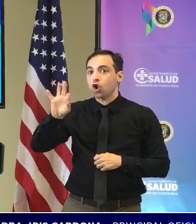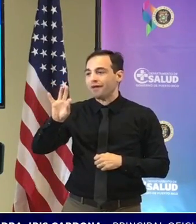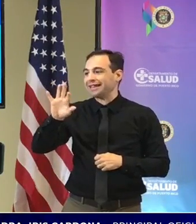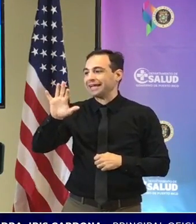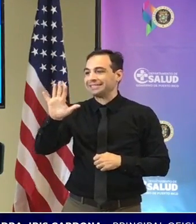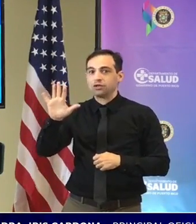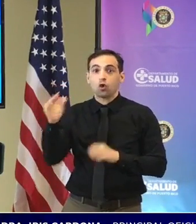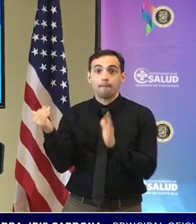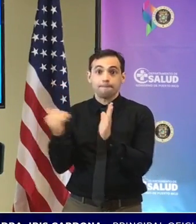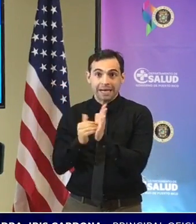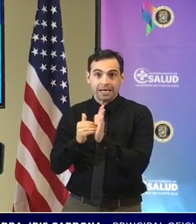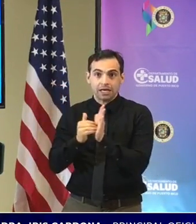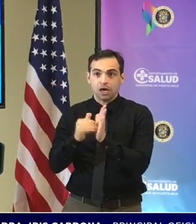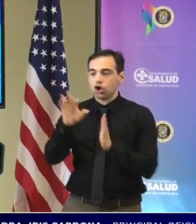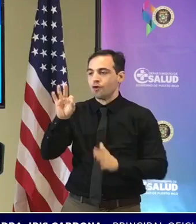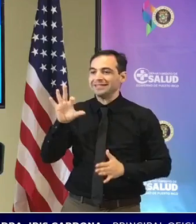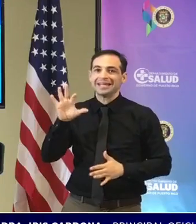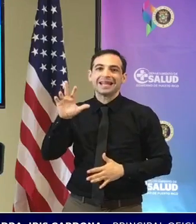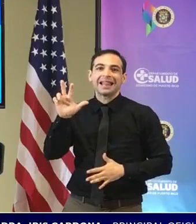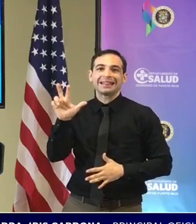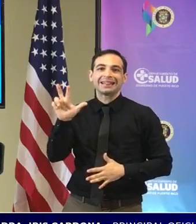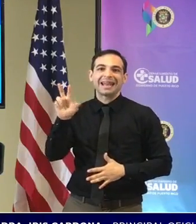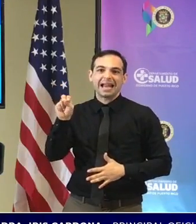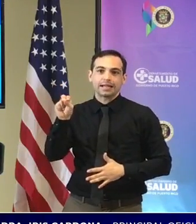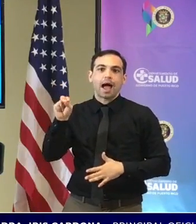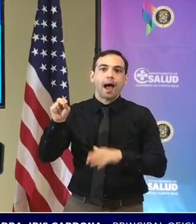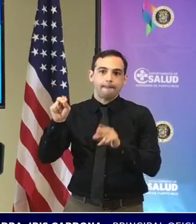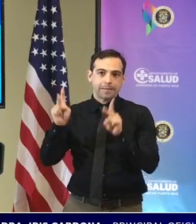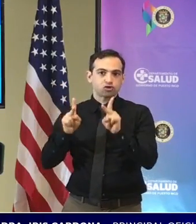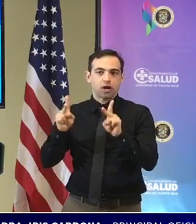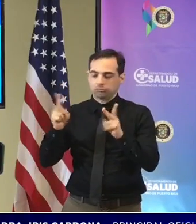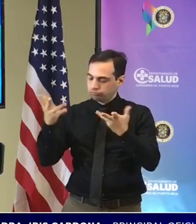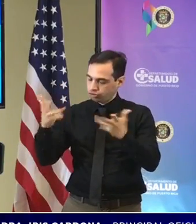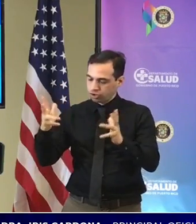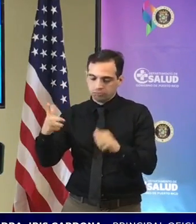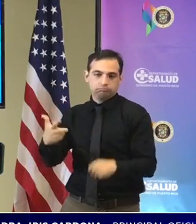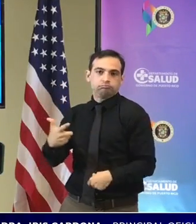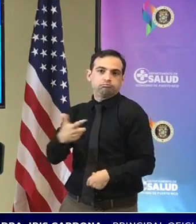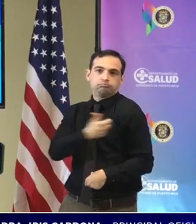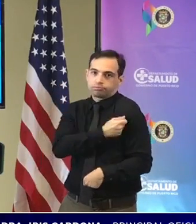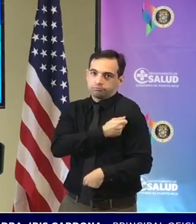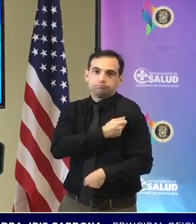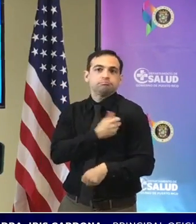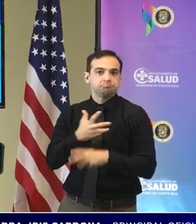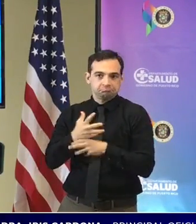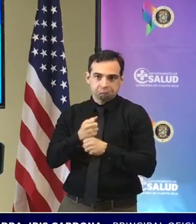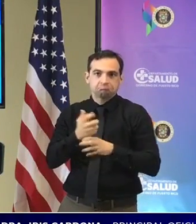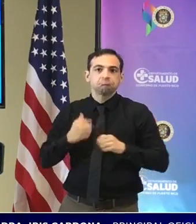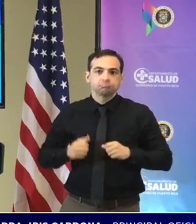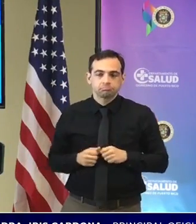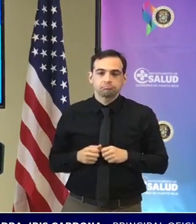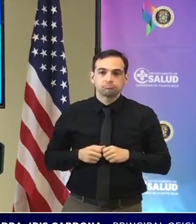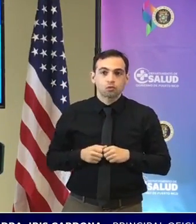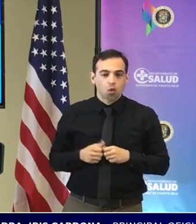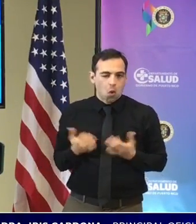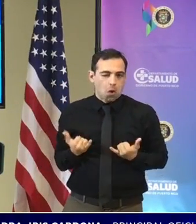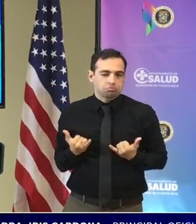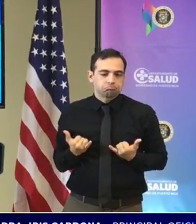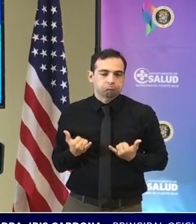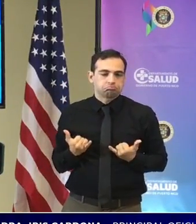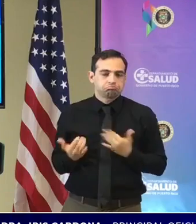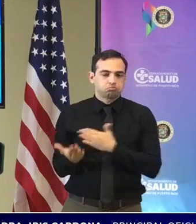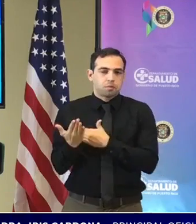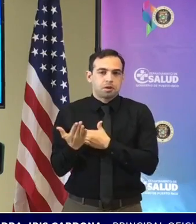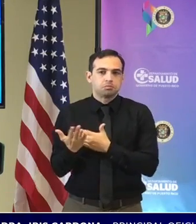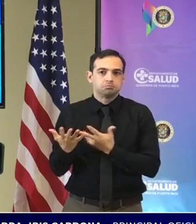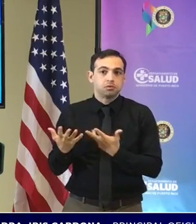mil 930 personas que han recibido ya a esta mañana ese refuerzo eso es un